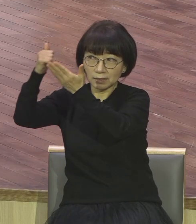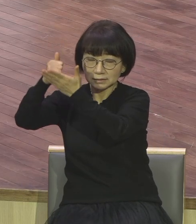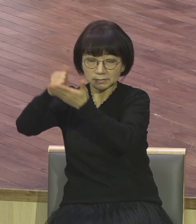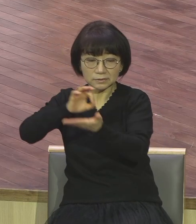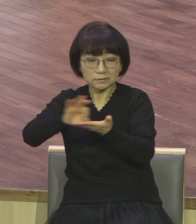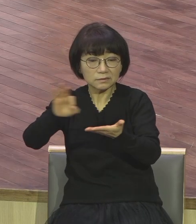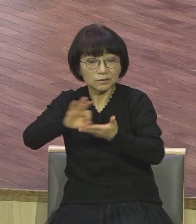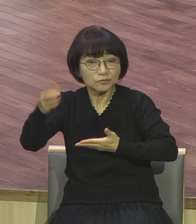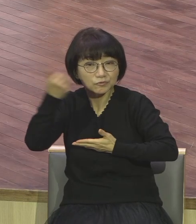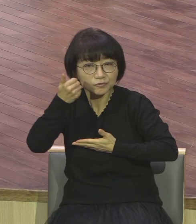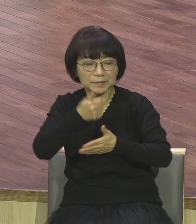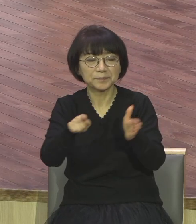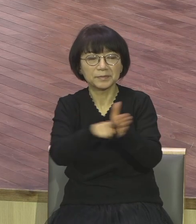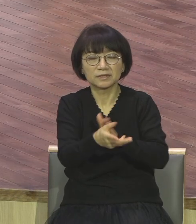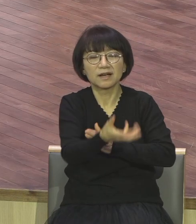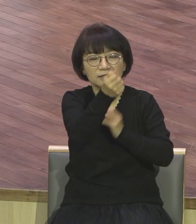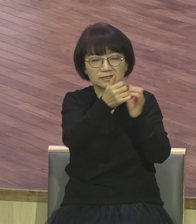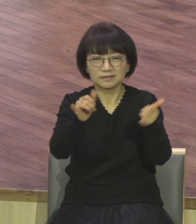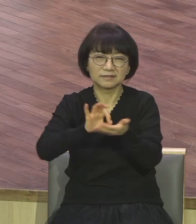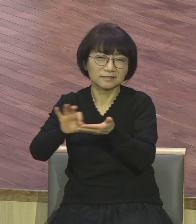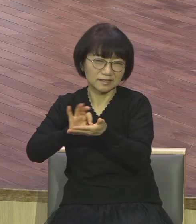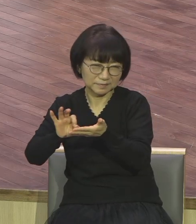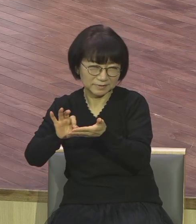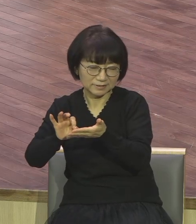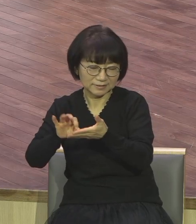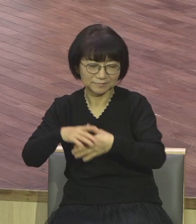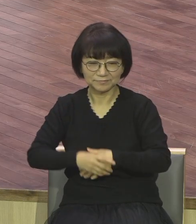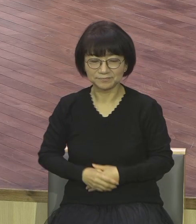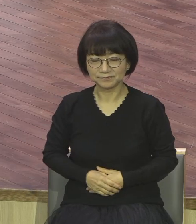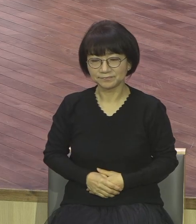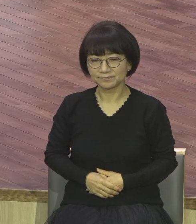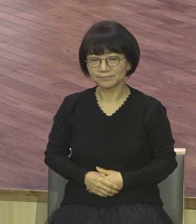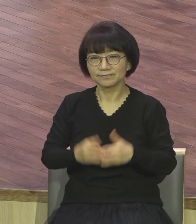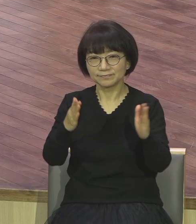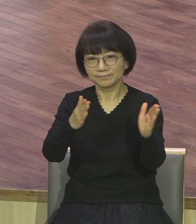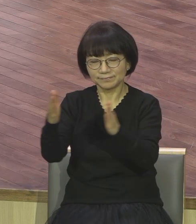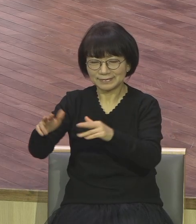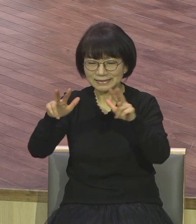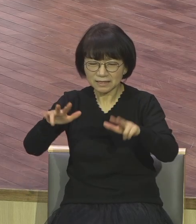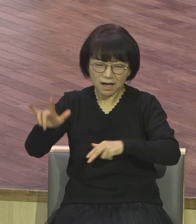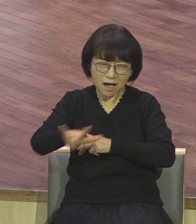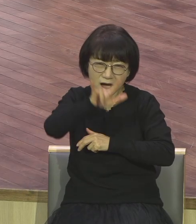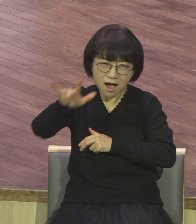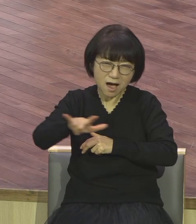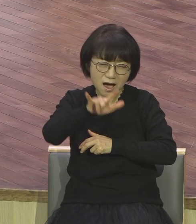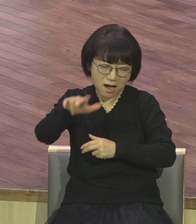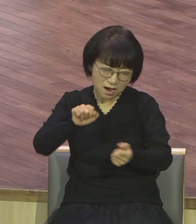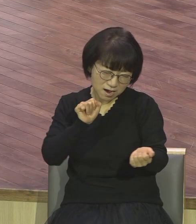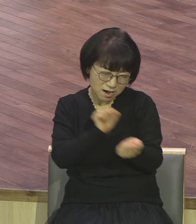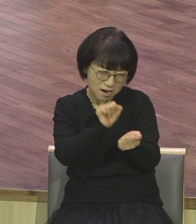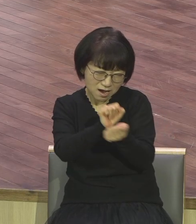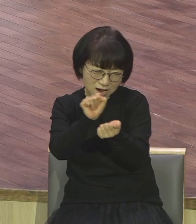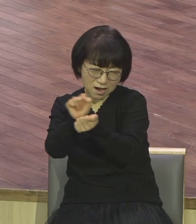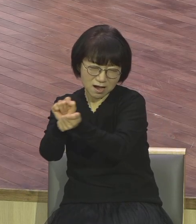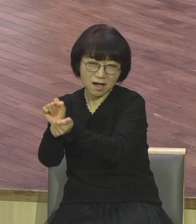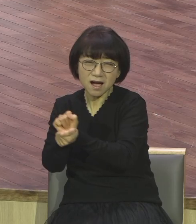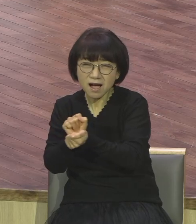우리는 여전히 코로나19 팬데믹 속에서 살아가고 있습니다 당장 우리가 다른 나라로 이동하는 것 자체도